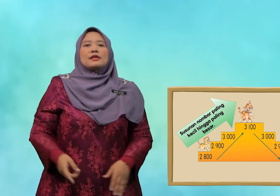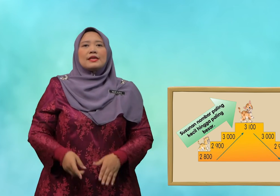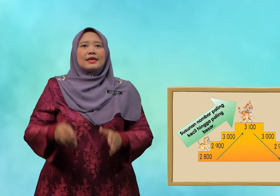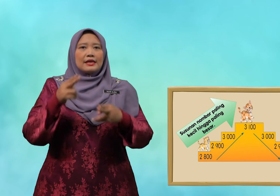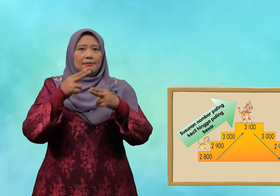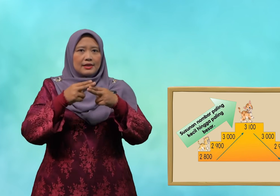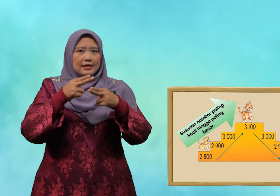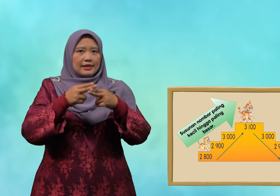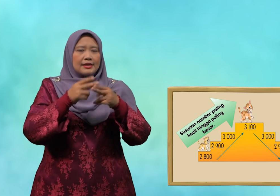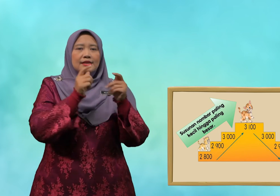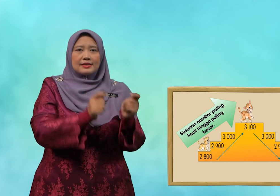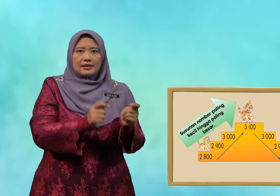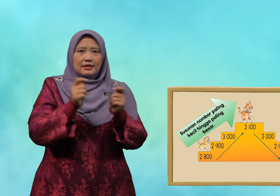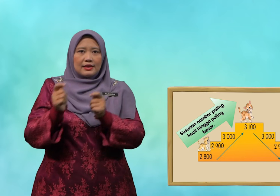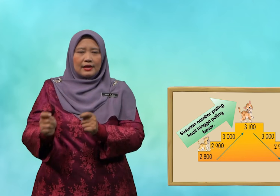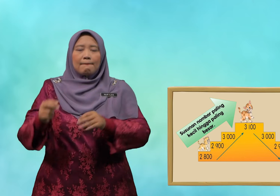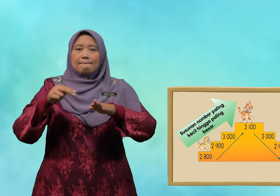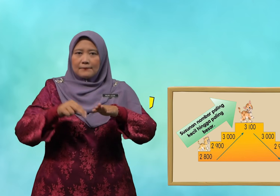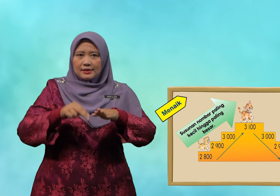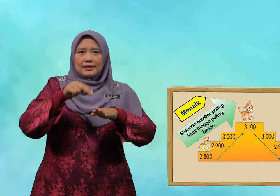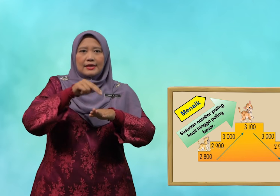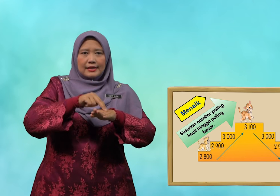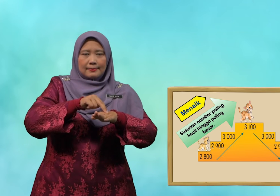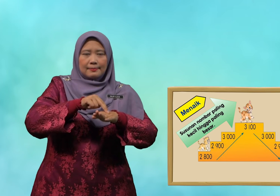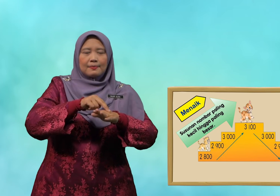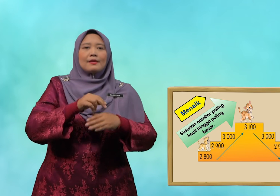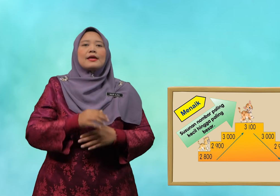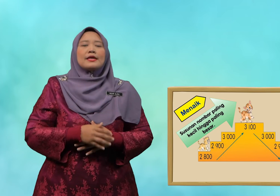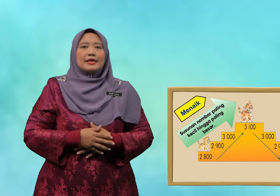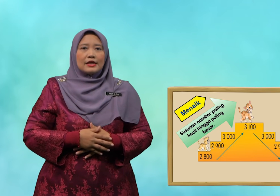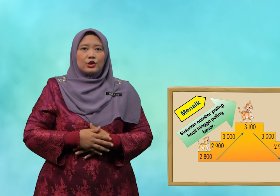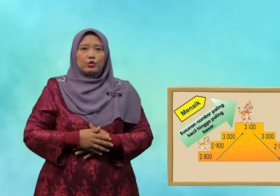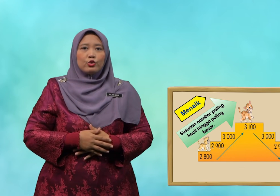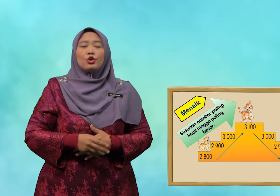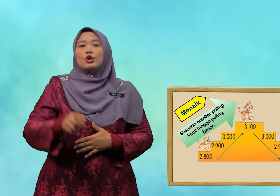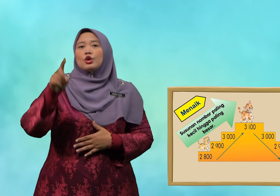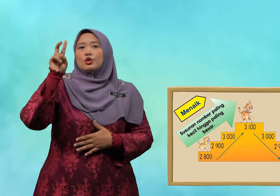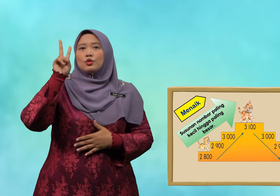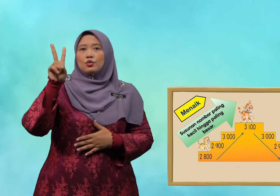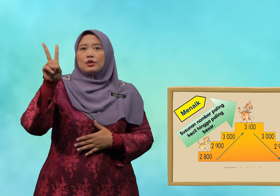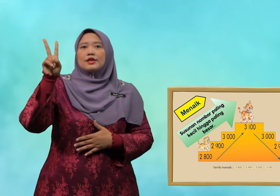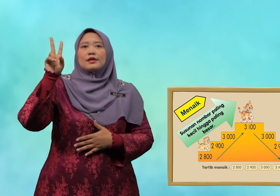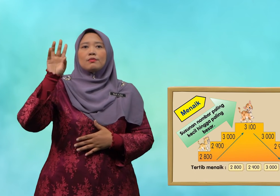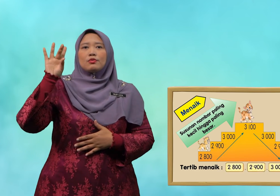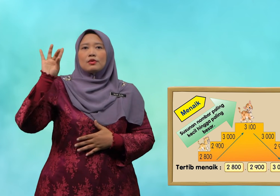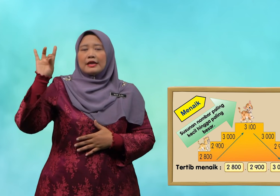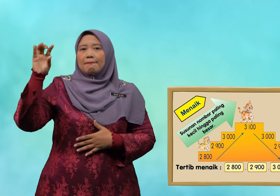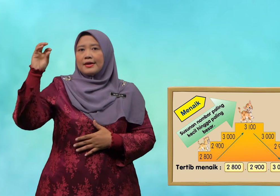dinamakan tertib menaik iaitu 2,800